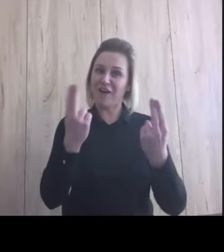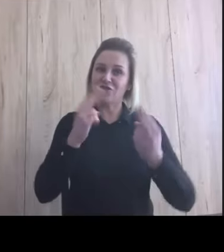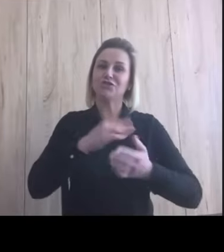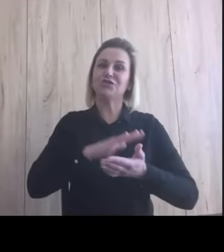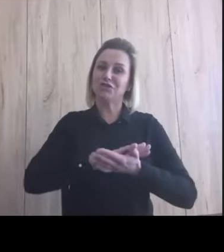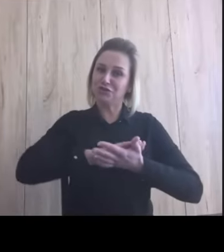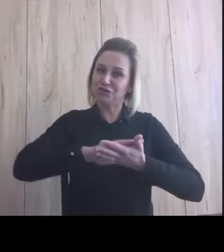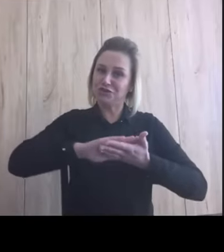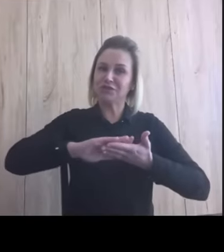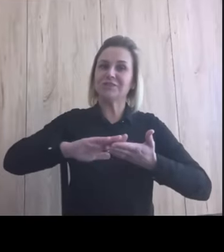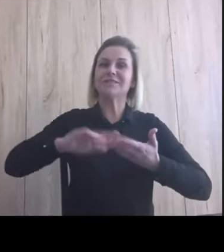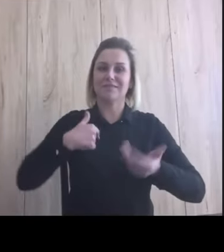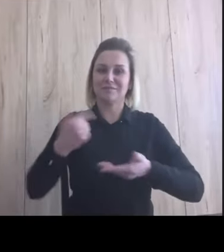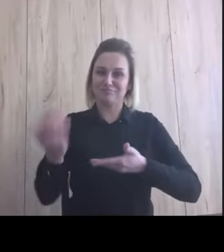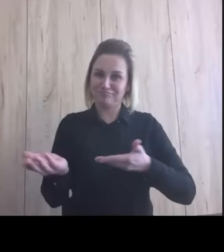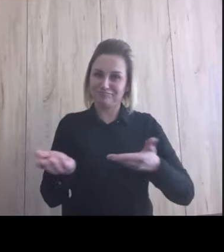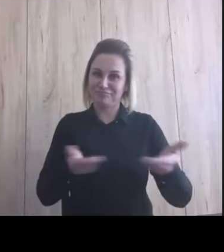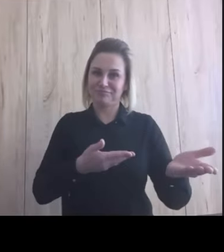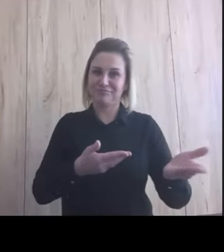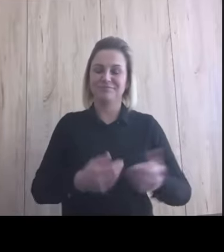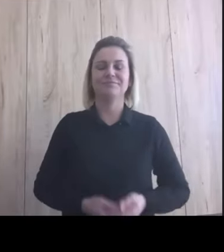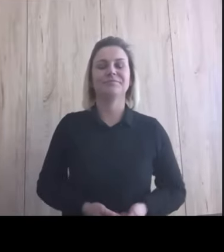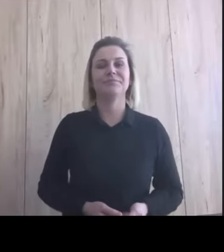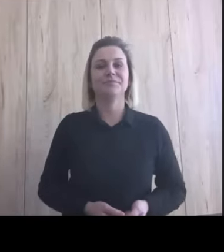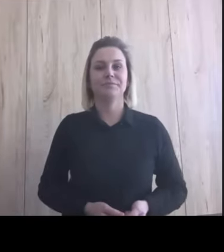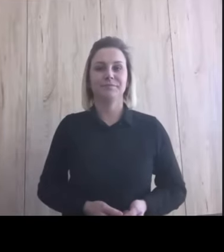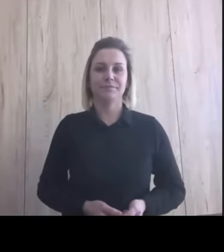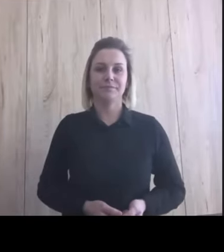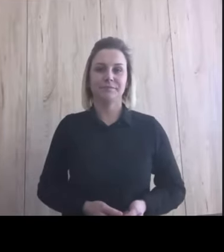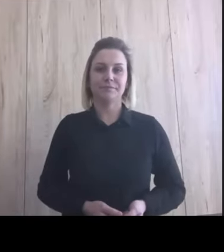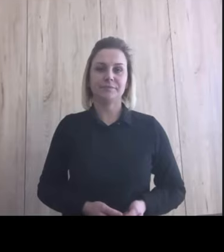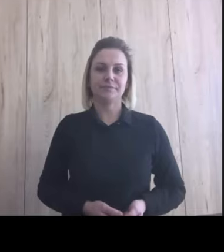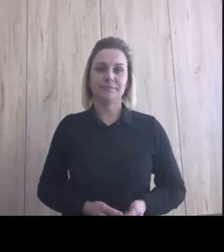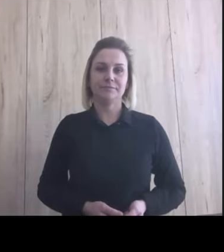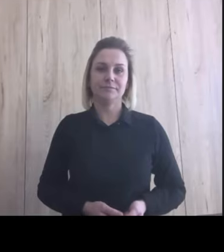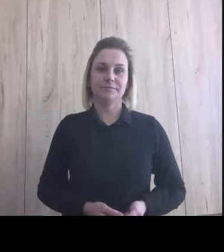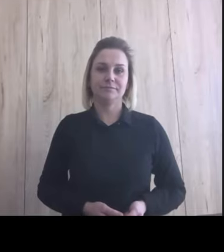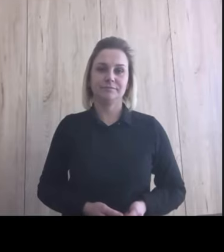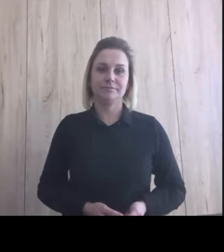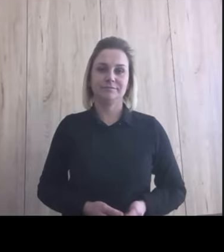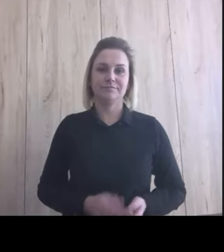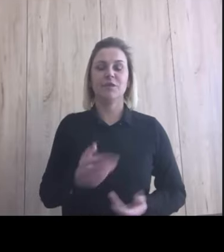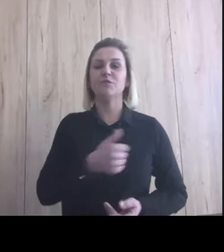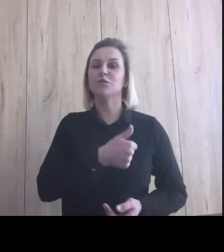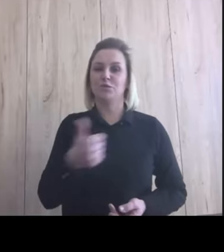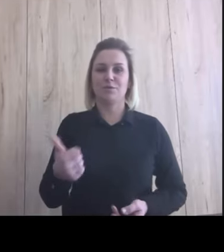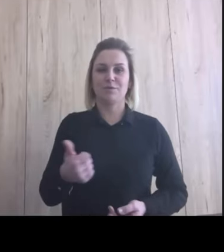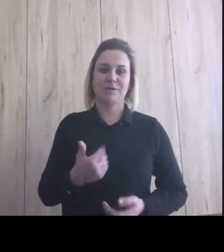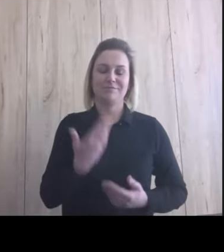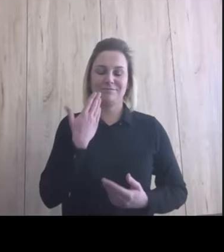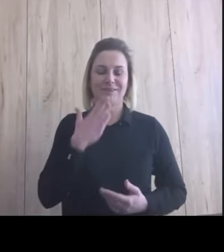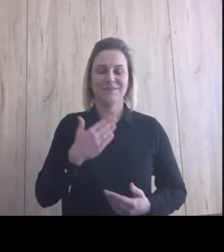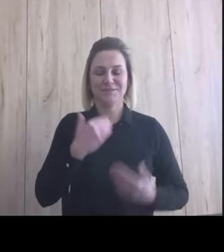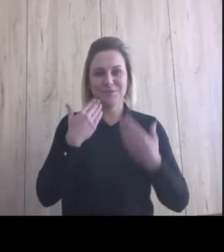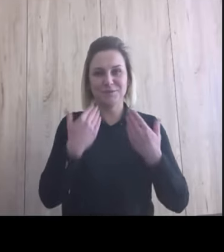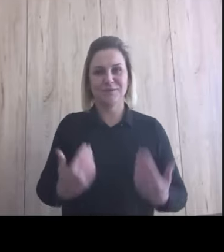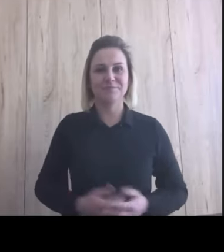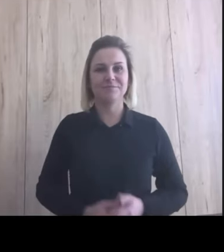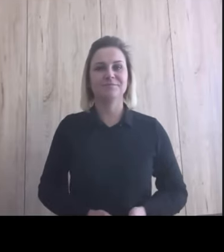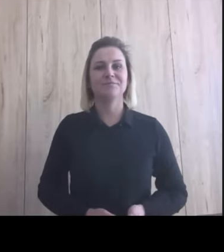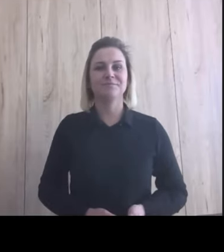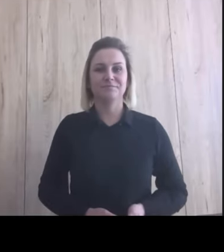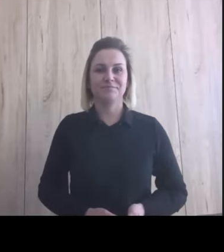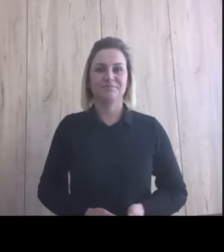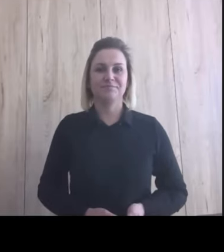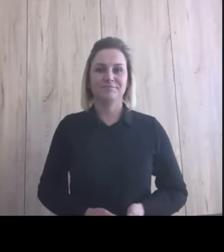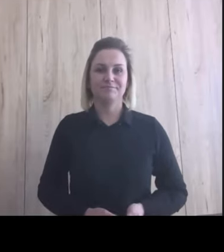jakby bardzo, bardzo dobra recenzja. No dobra, super. dobra, dobra. Super,